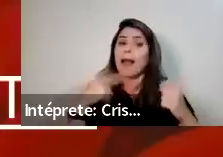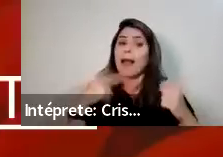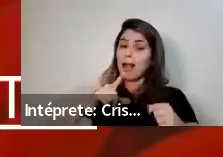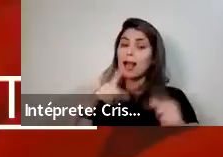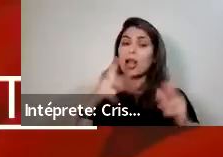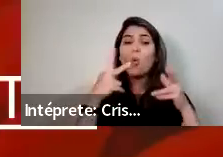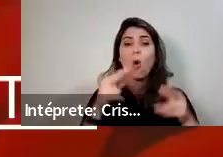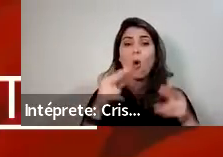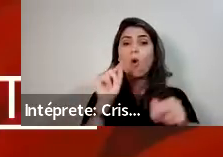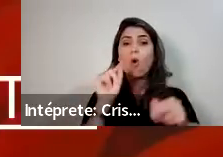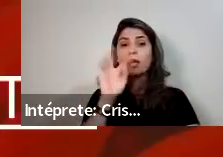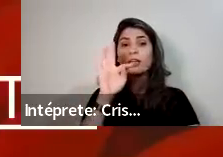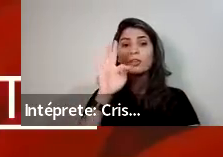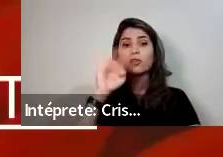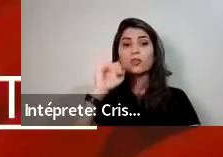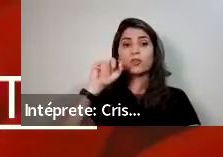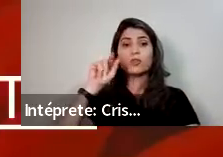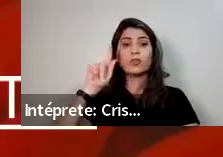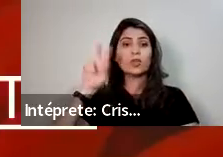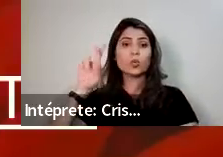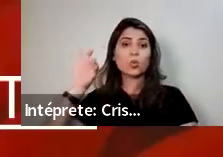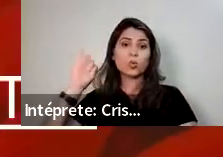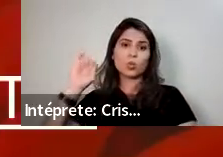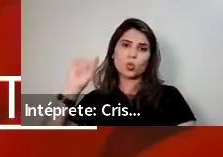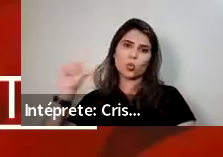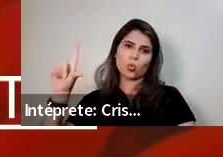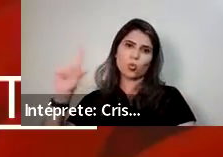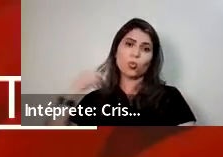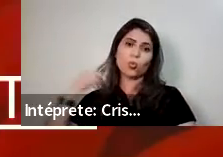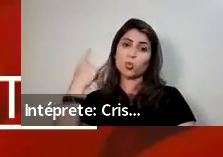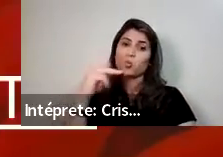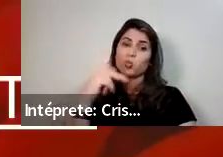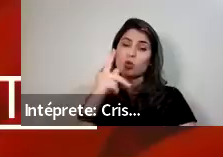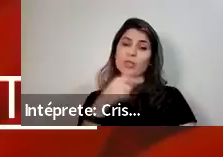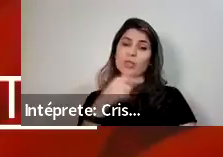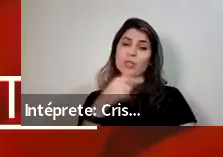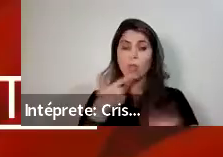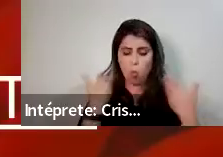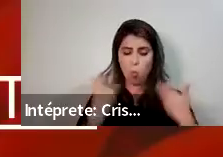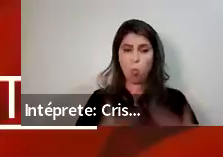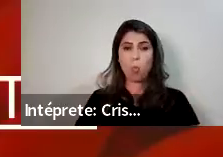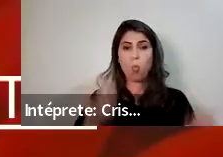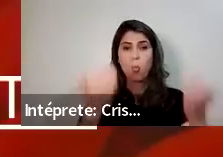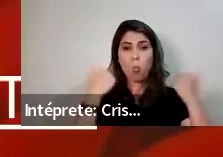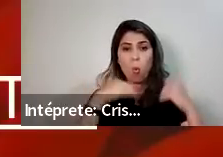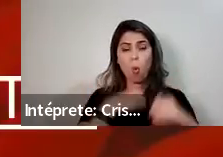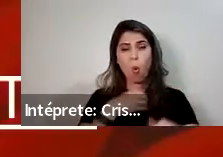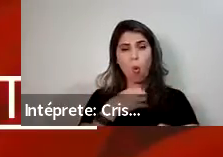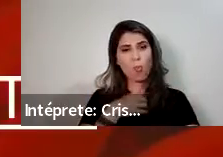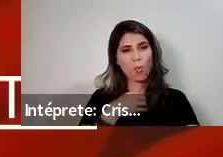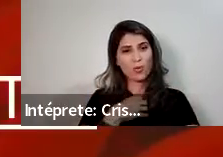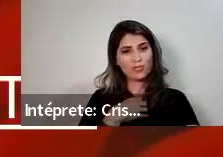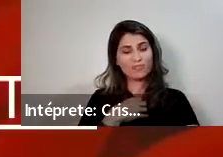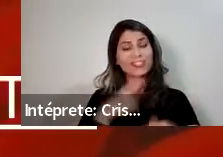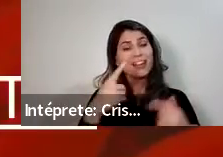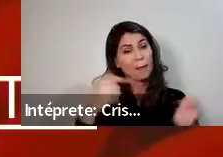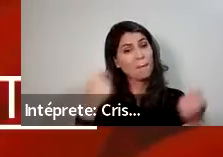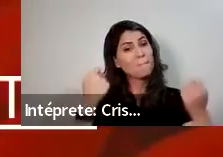dessa forma, deste projeto, consegue também limpar os rins. Muitas pessoas estão indo para a hemodiálise,